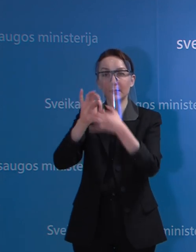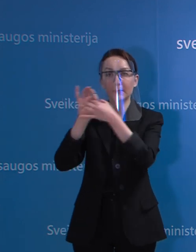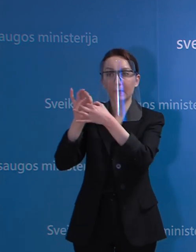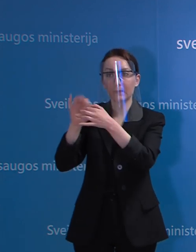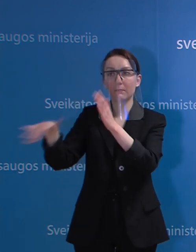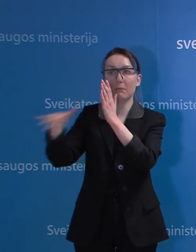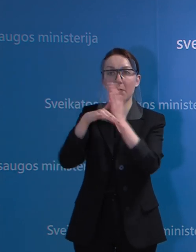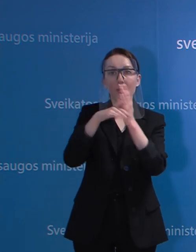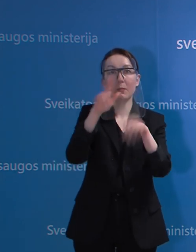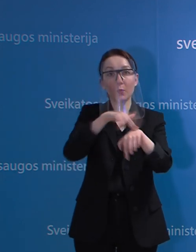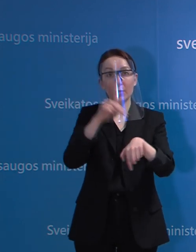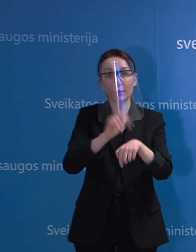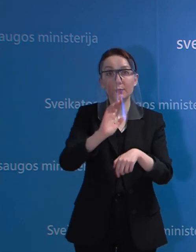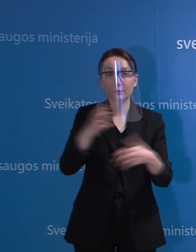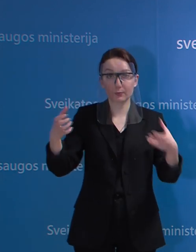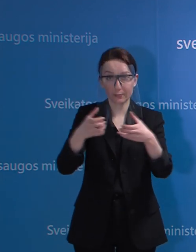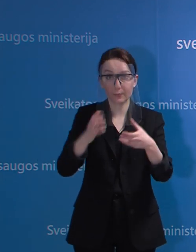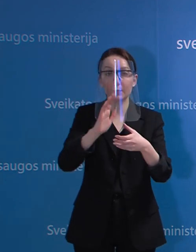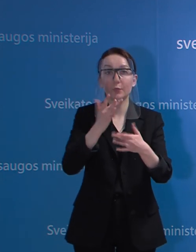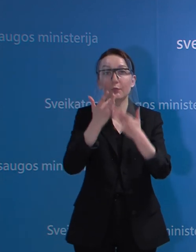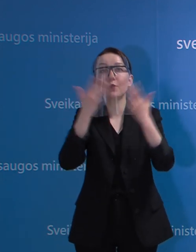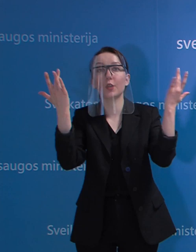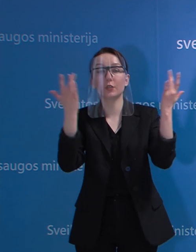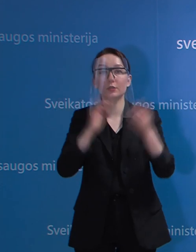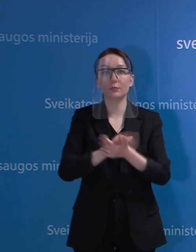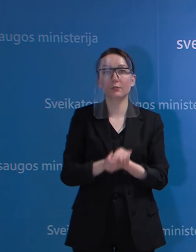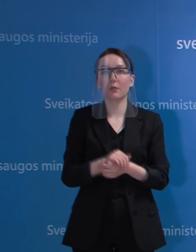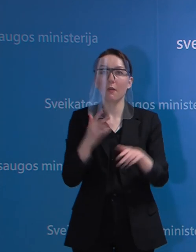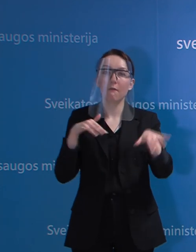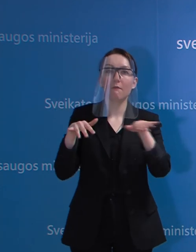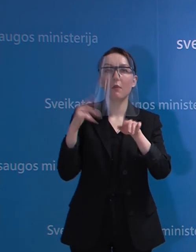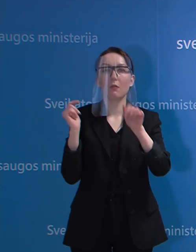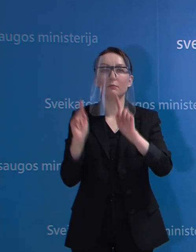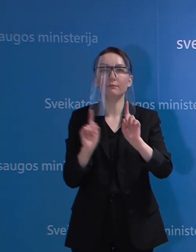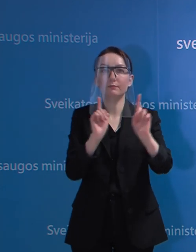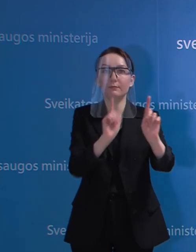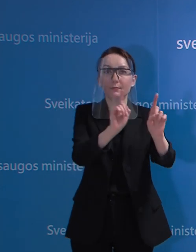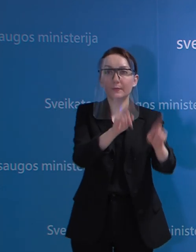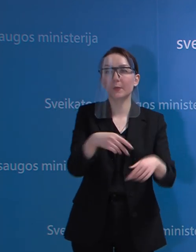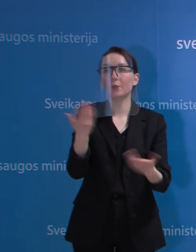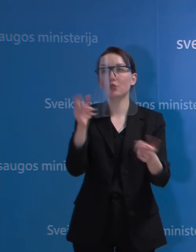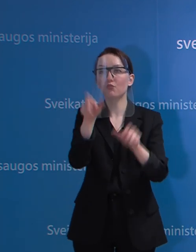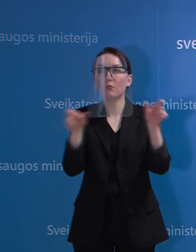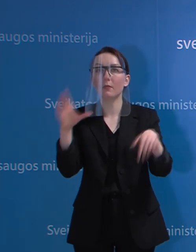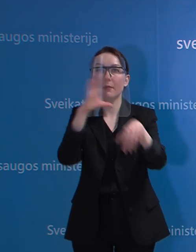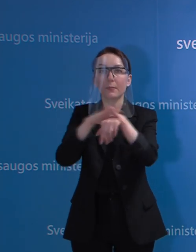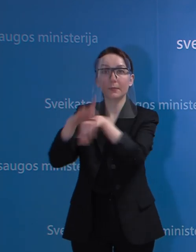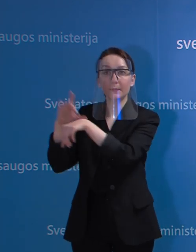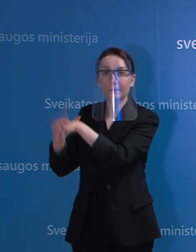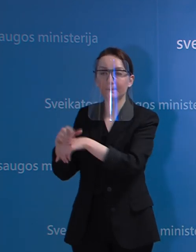talkinti policijos pareigūnam viešose erdvėse, vaikštant, kalbant su gyventojais, kurie